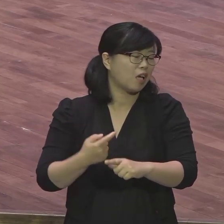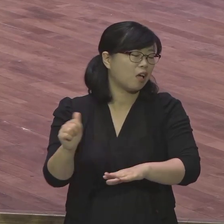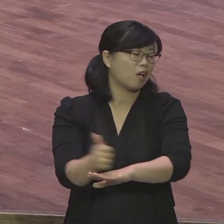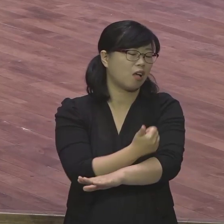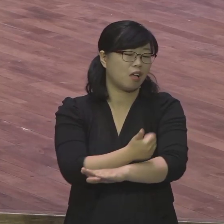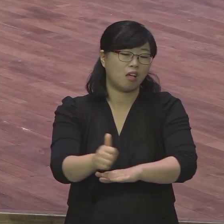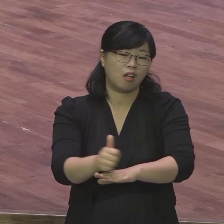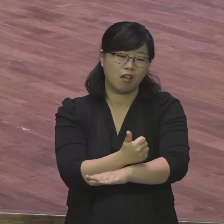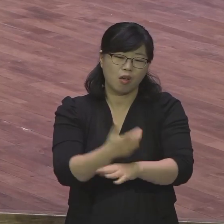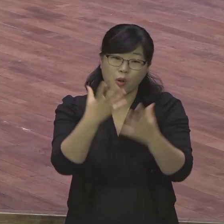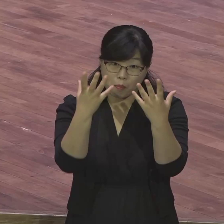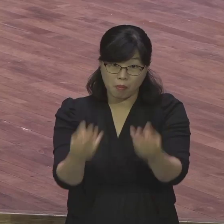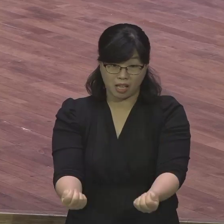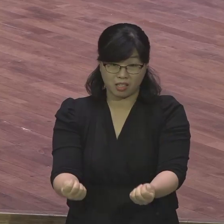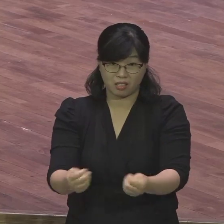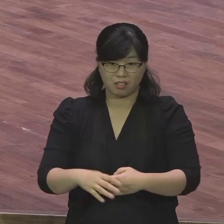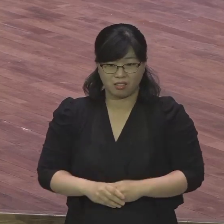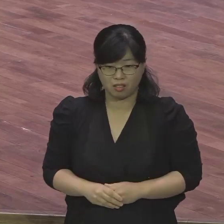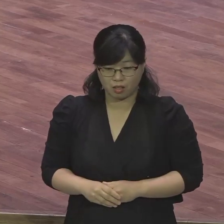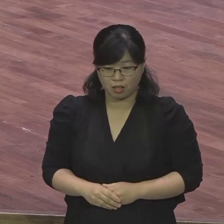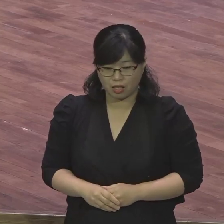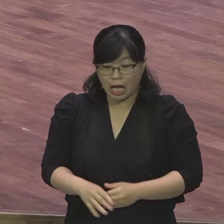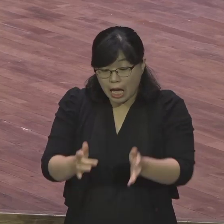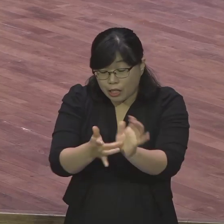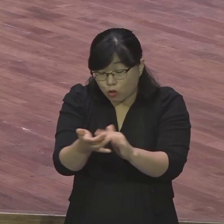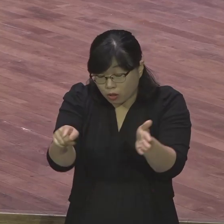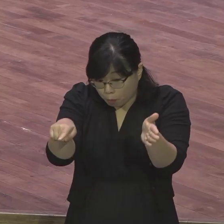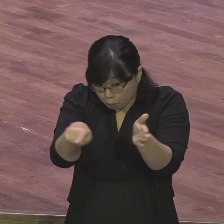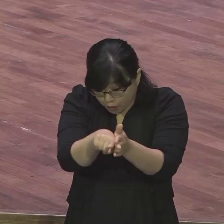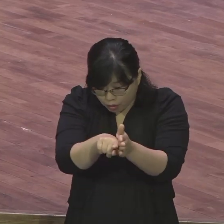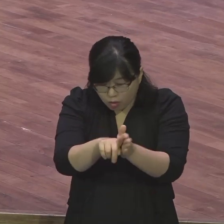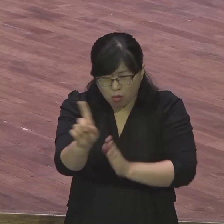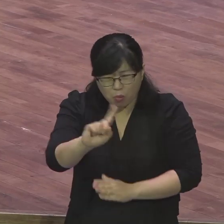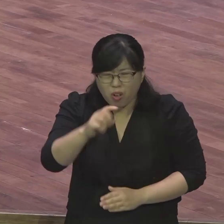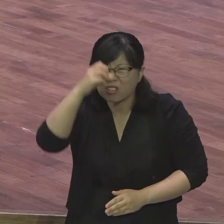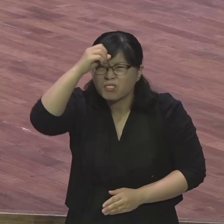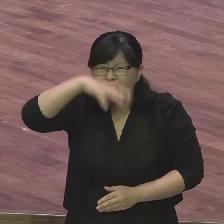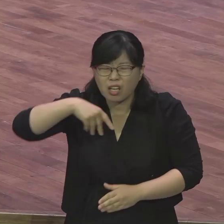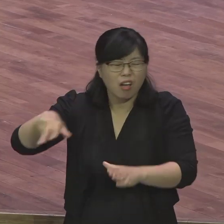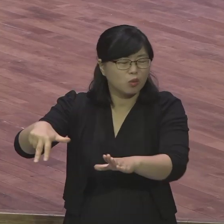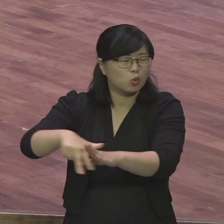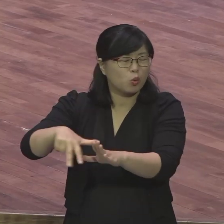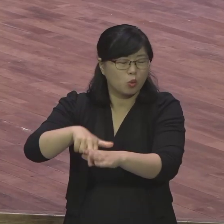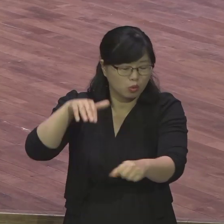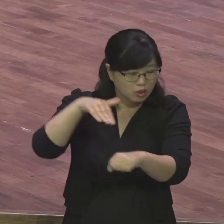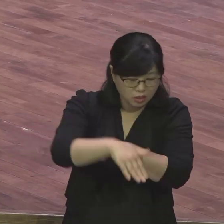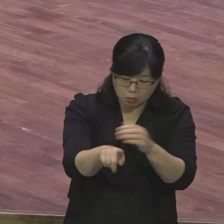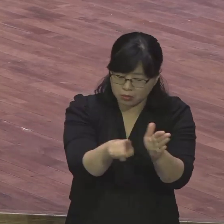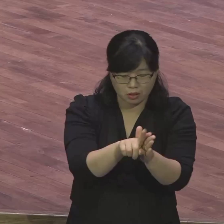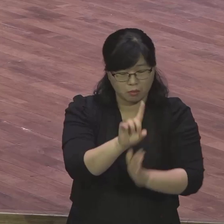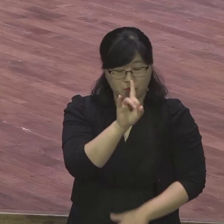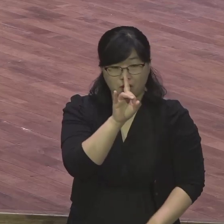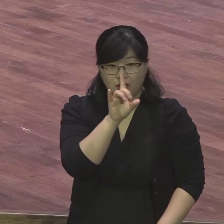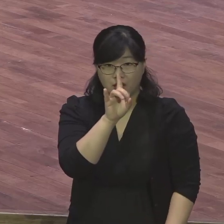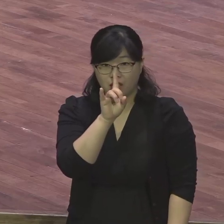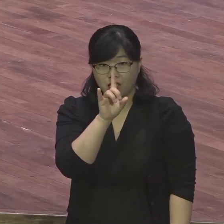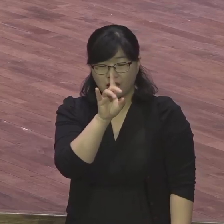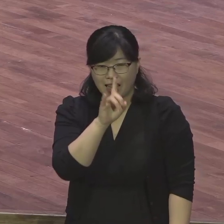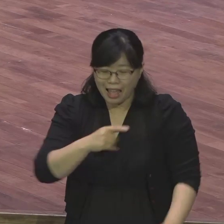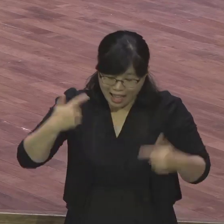기독교는 생명이에요. 능력이라고요. 실제적으로 여러분이 매일매일 체험해야 될